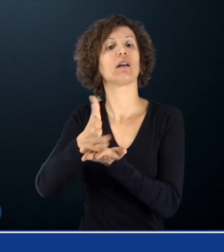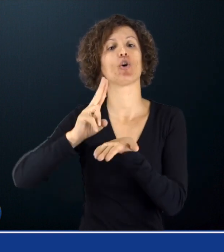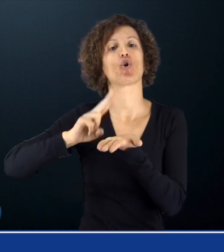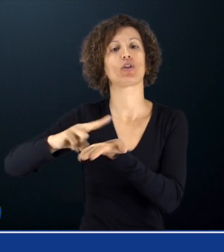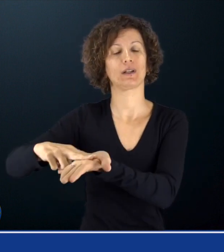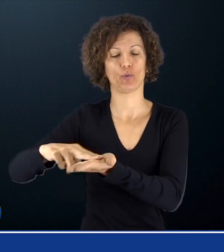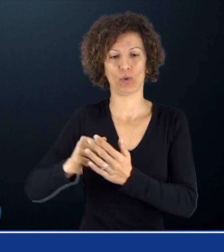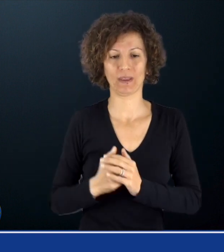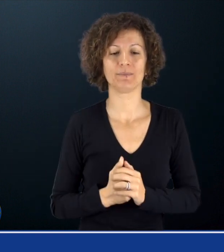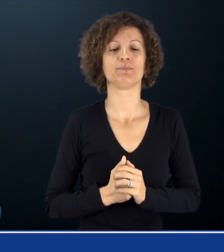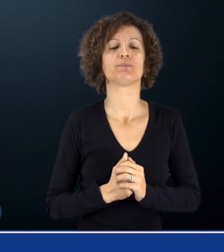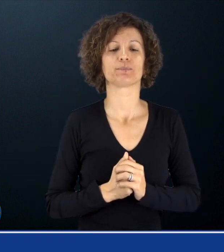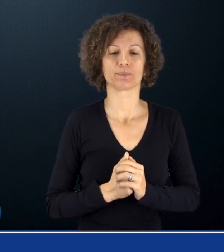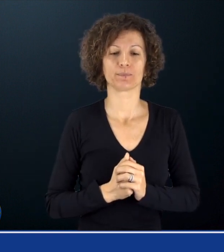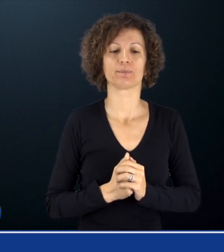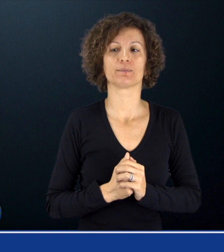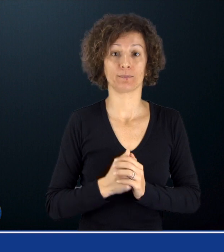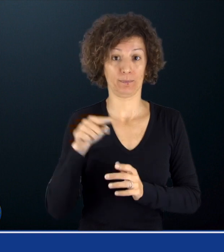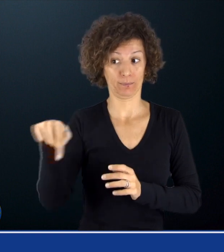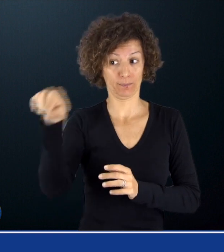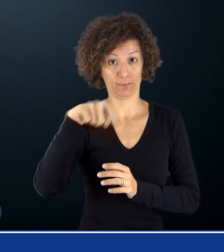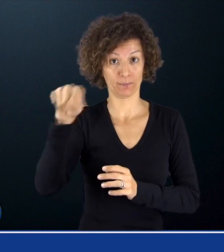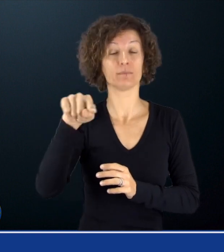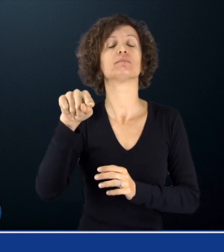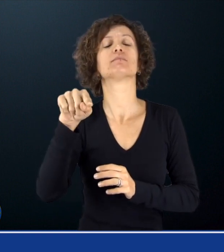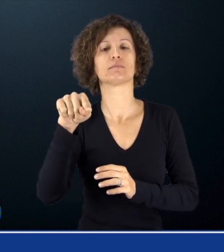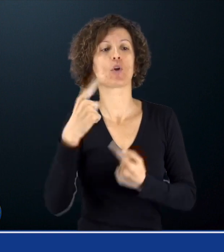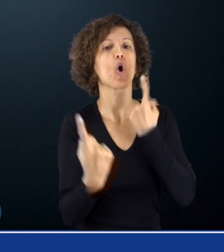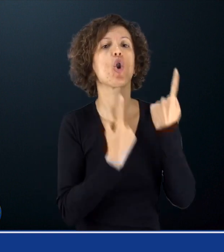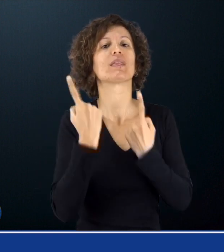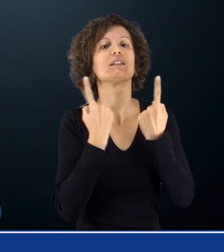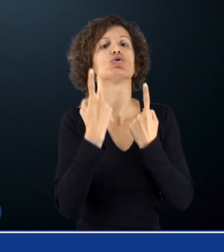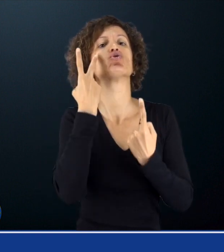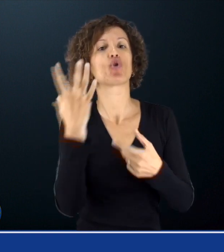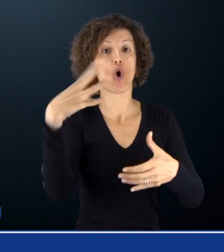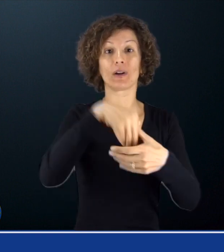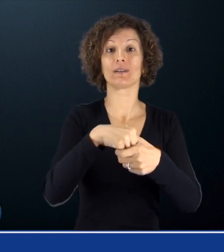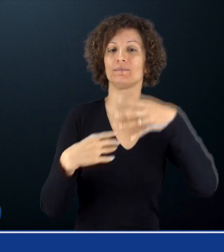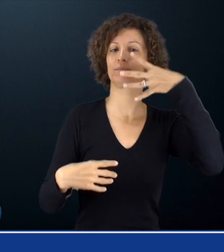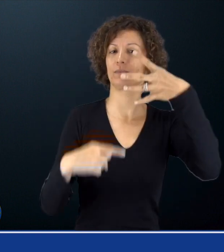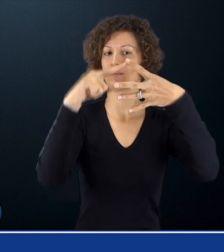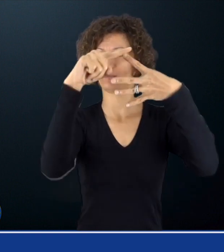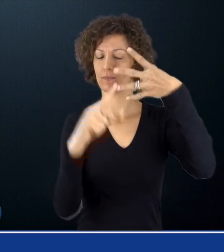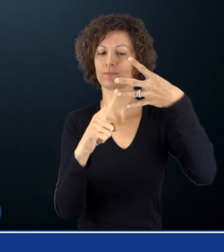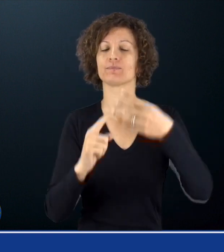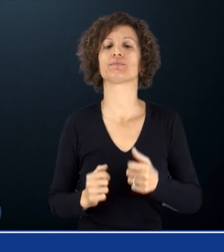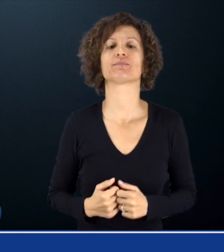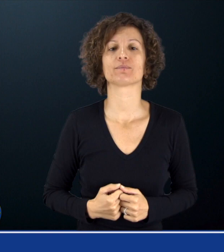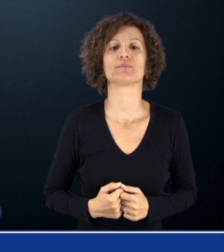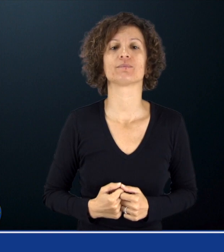di contributi che si trovano nelle seguenti condizioni 1. Disoccupati che hanno terminato